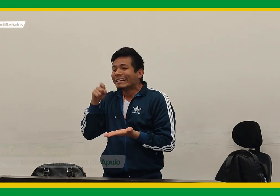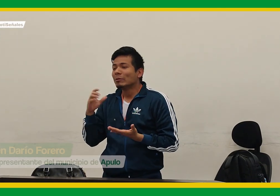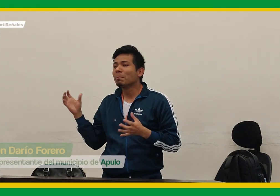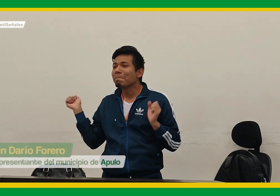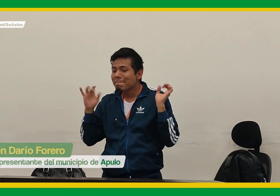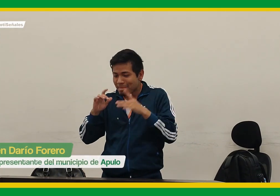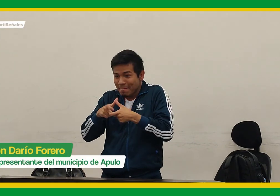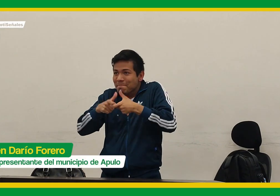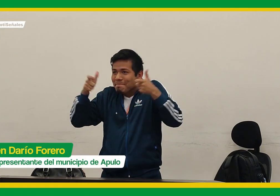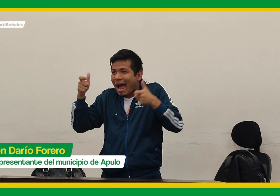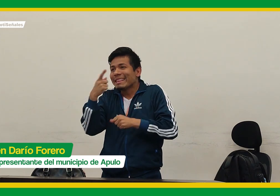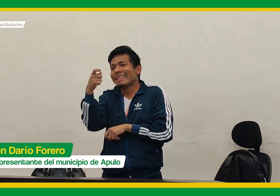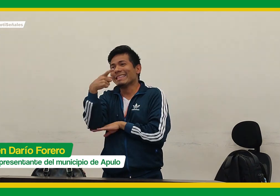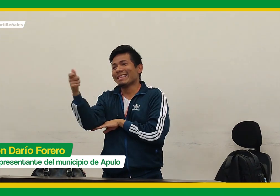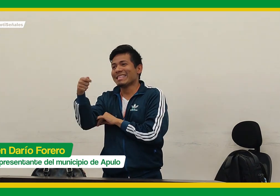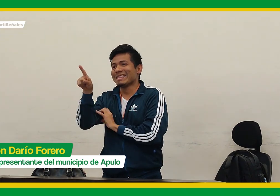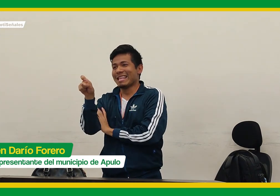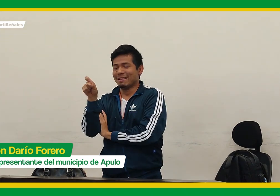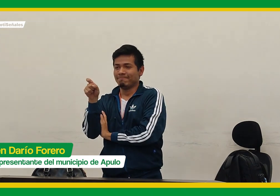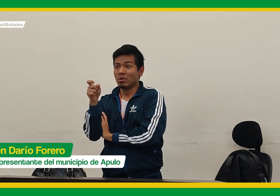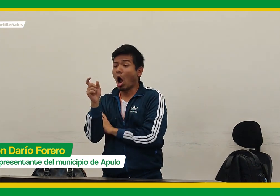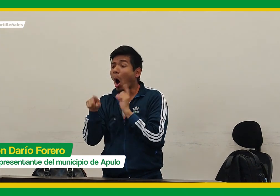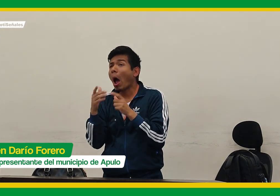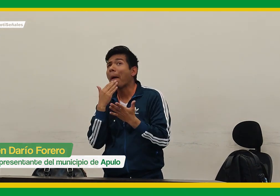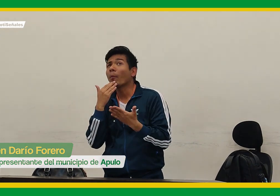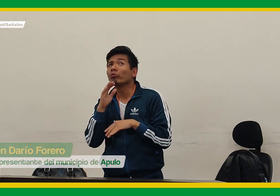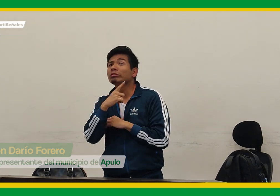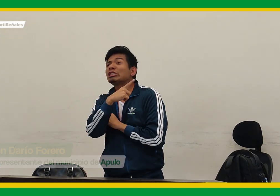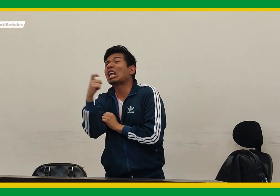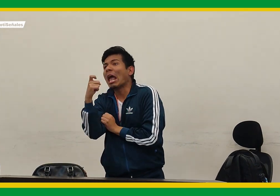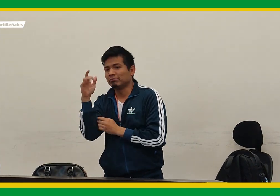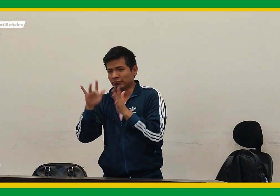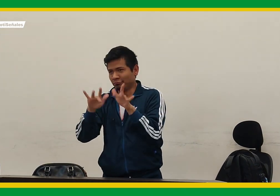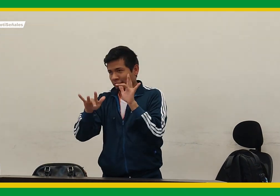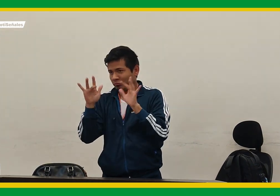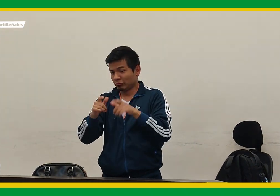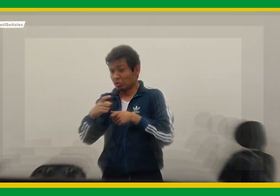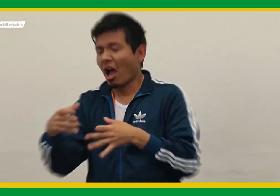Por eso necesitamos más participación de los 116 municipios, por lo menos 100.